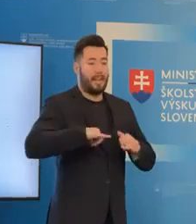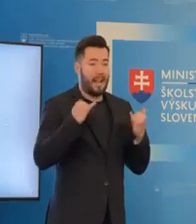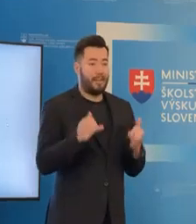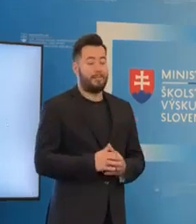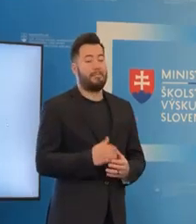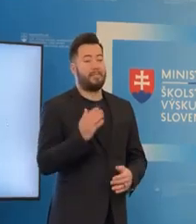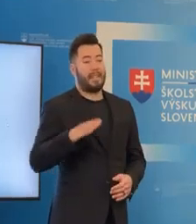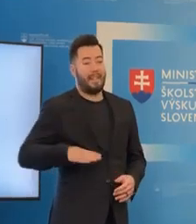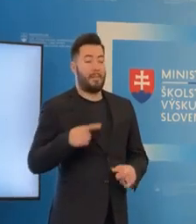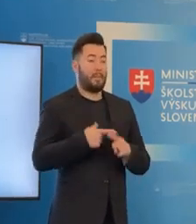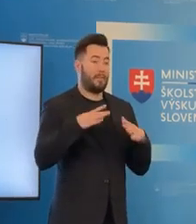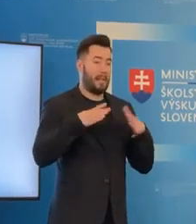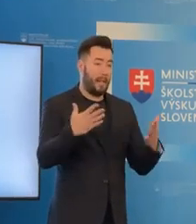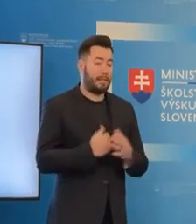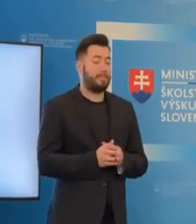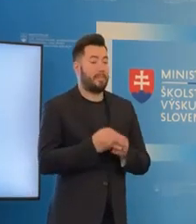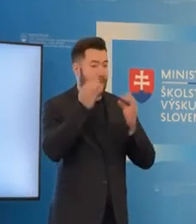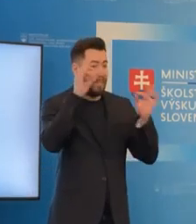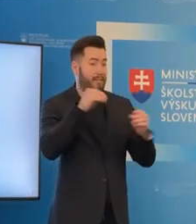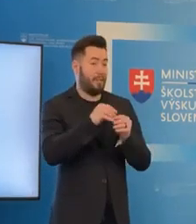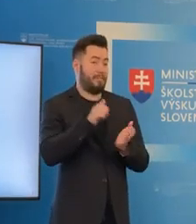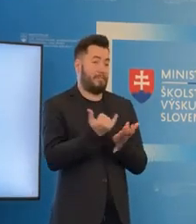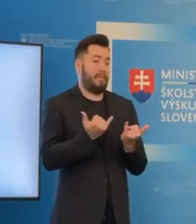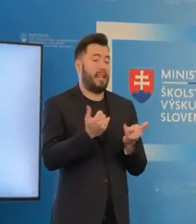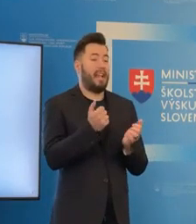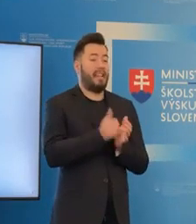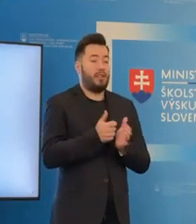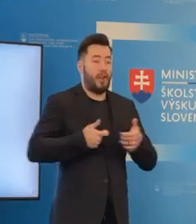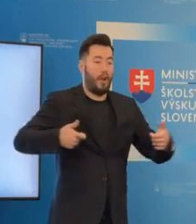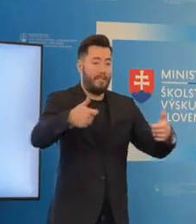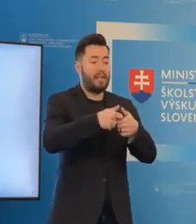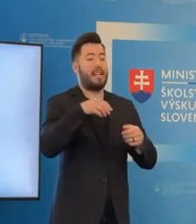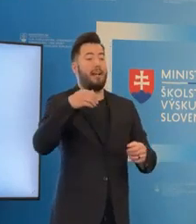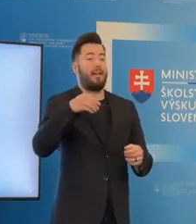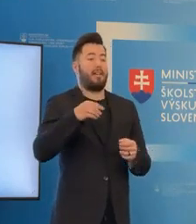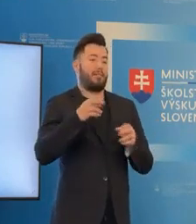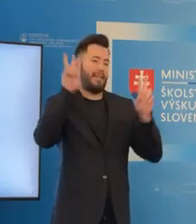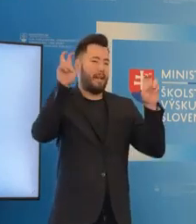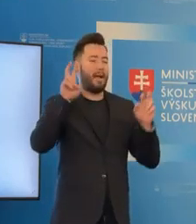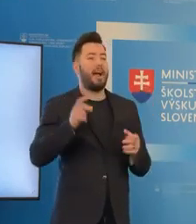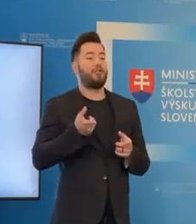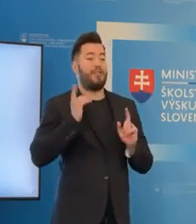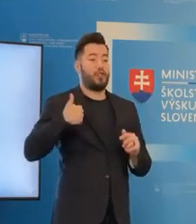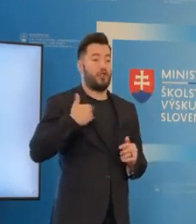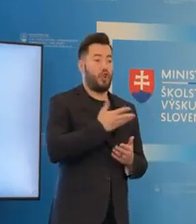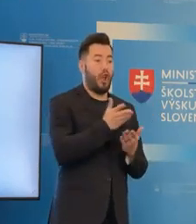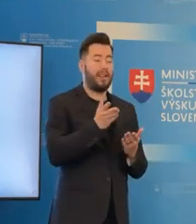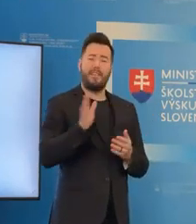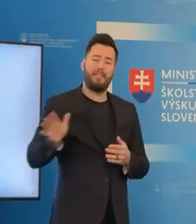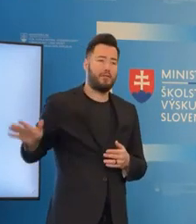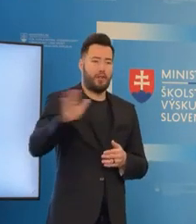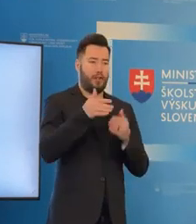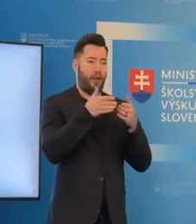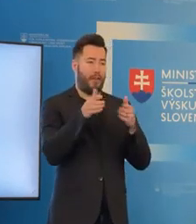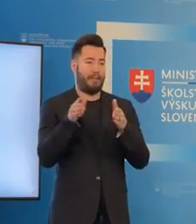Páni, vítajte na tlačovej konferencii s názvom Naše školy sú otvorené pre všetkých. Začlenovanie ukrajinských žiakov a študentov do našich